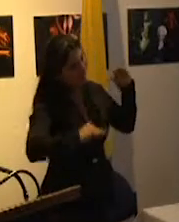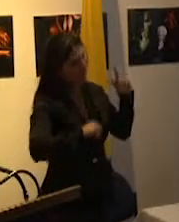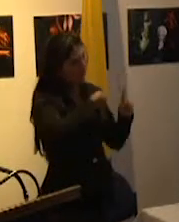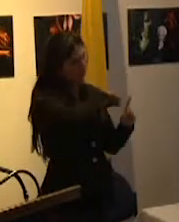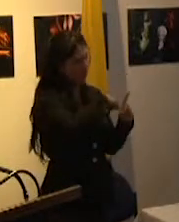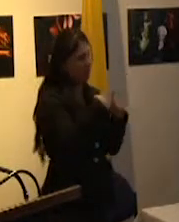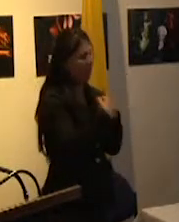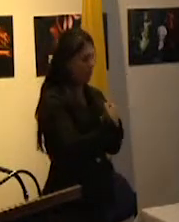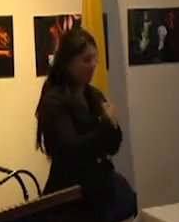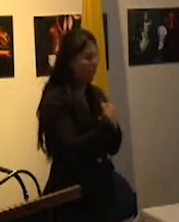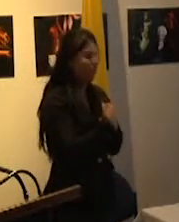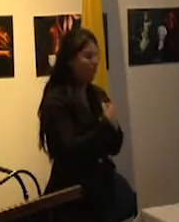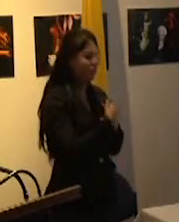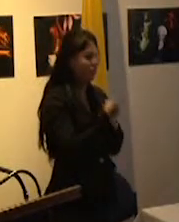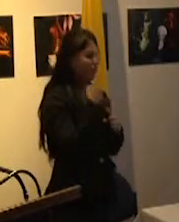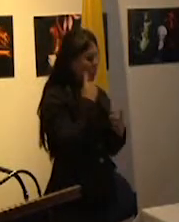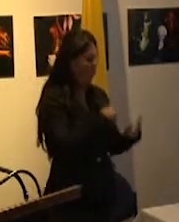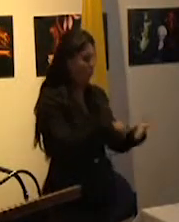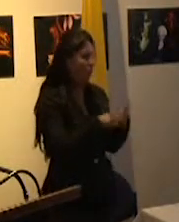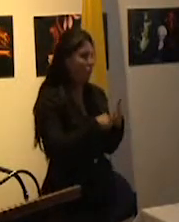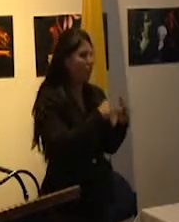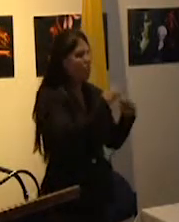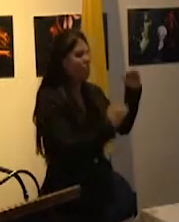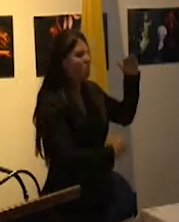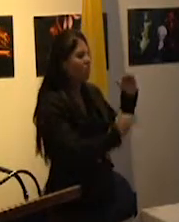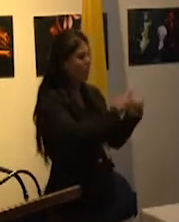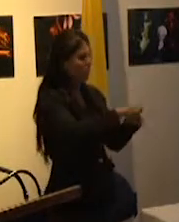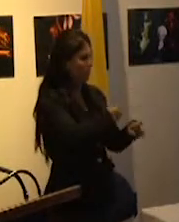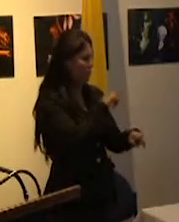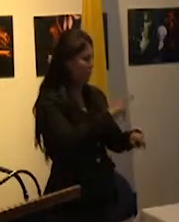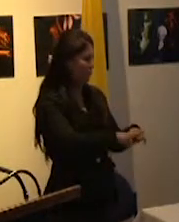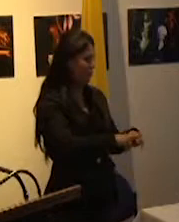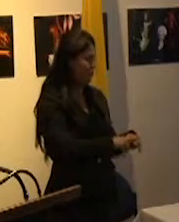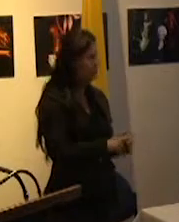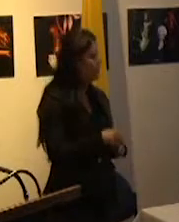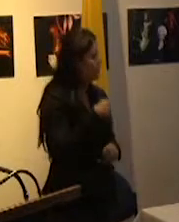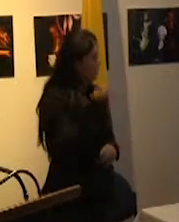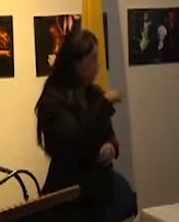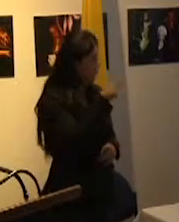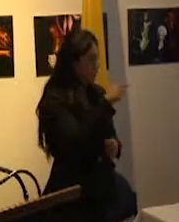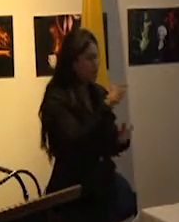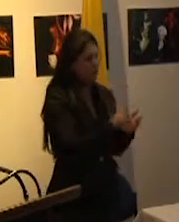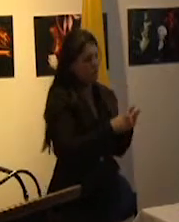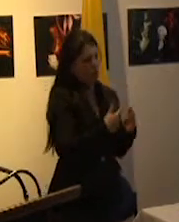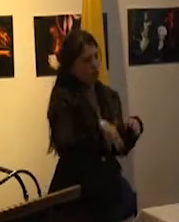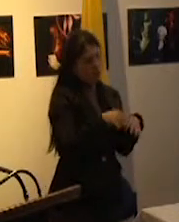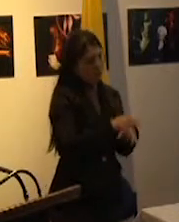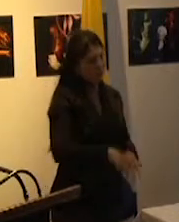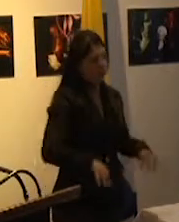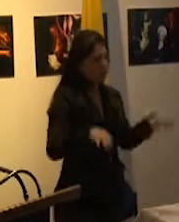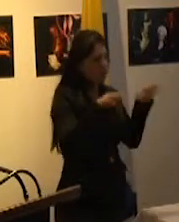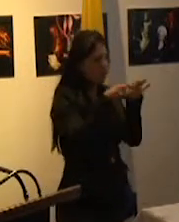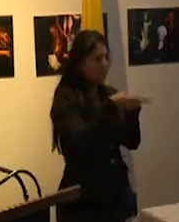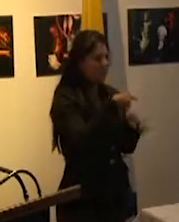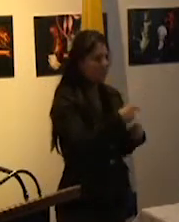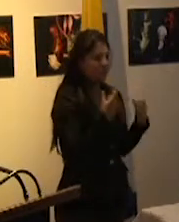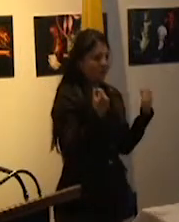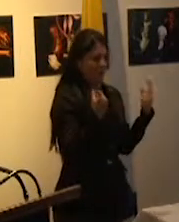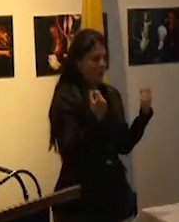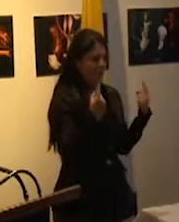expresen exactamente las desigualdades naturales. Aquí hay un punto muy importante para